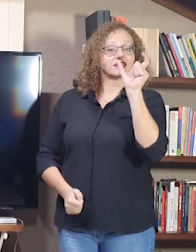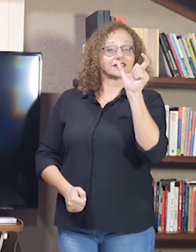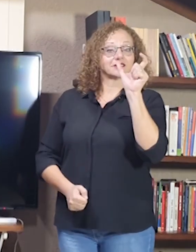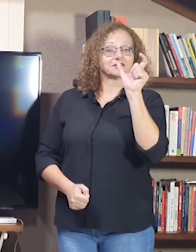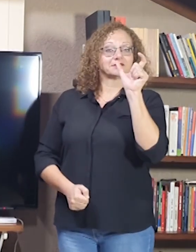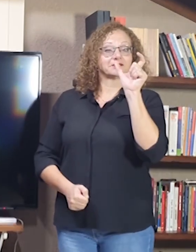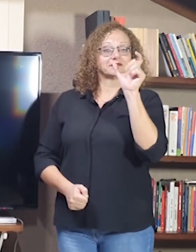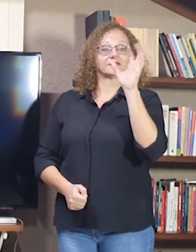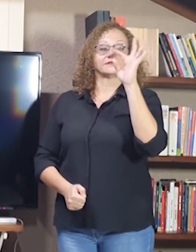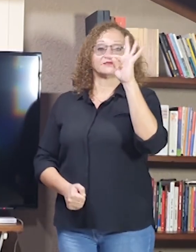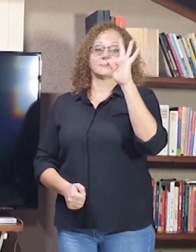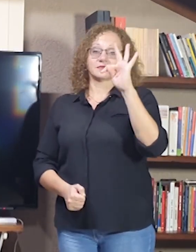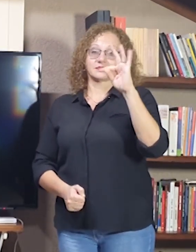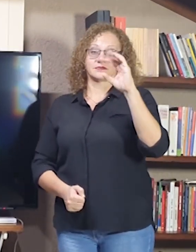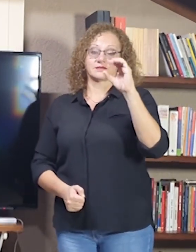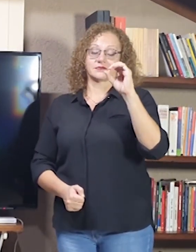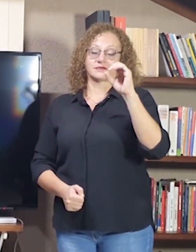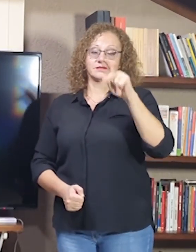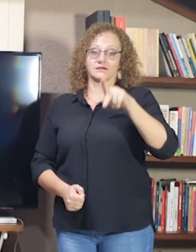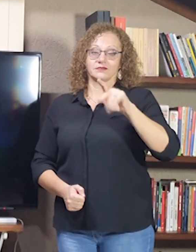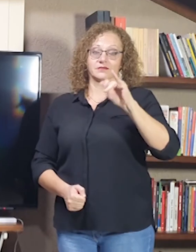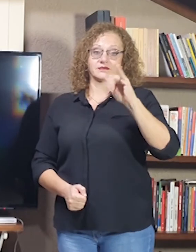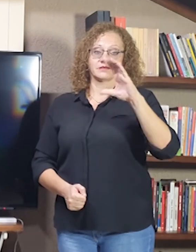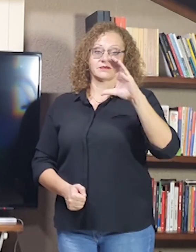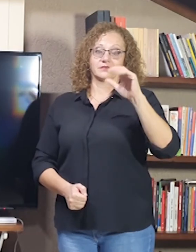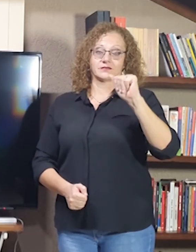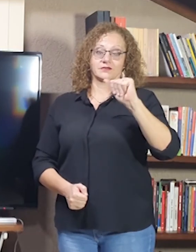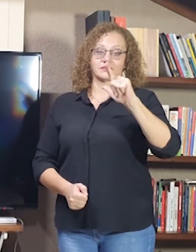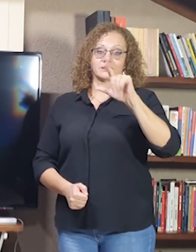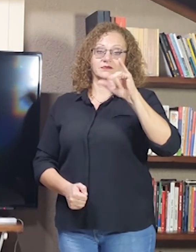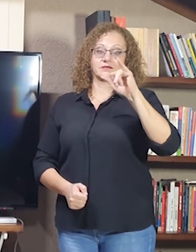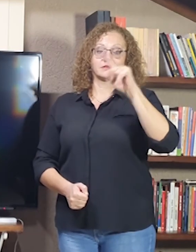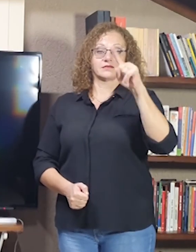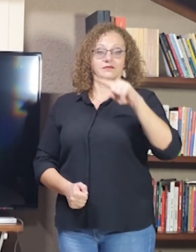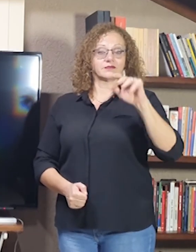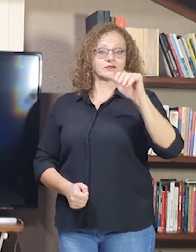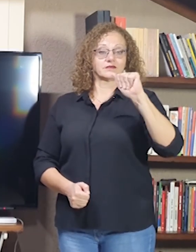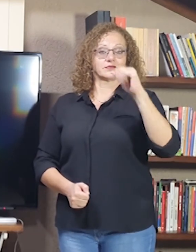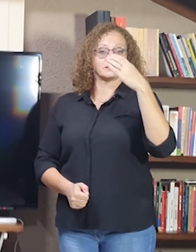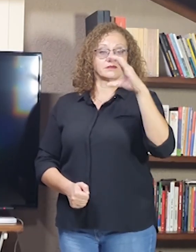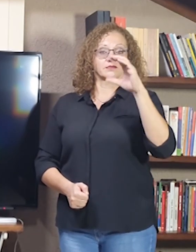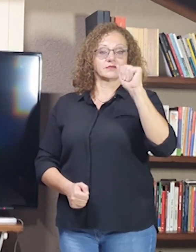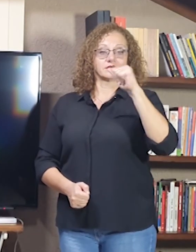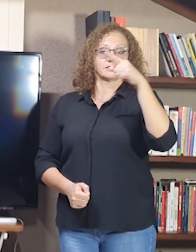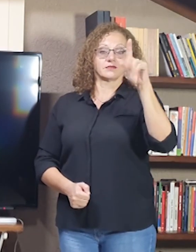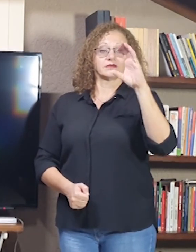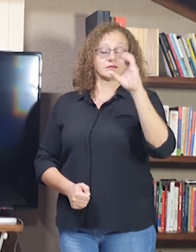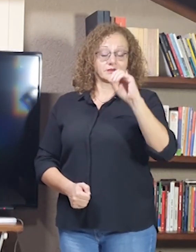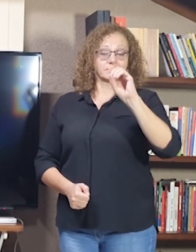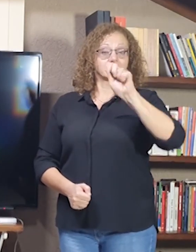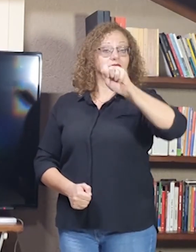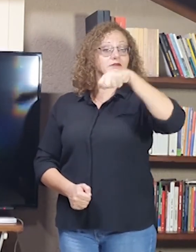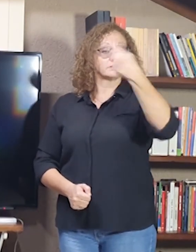Outro ponto também é a topicalização. Que é este o sinal.